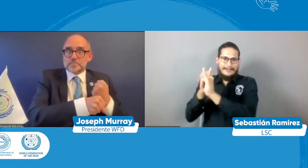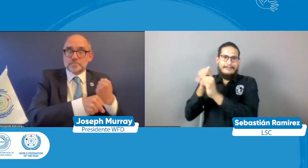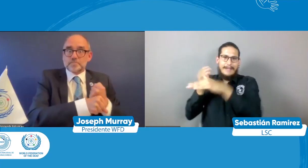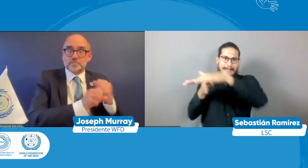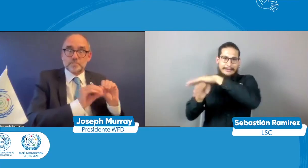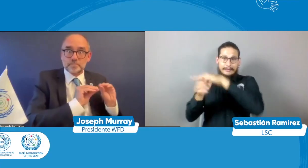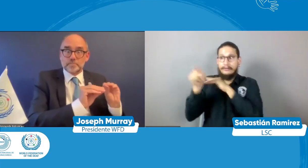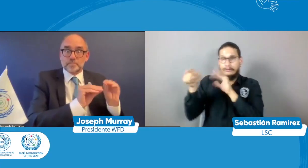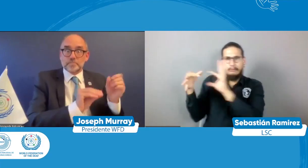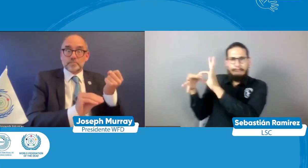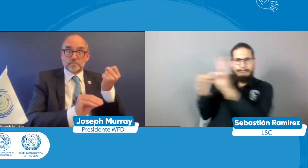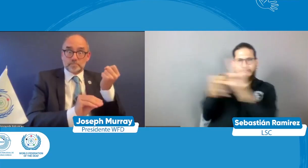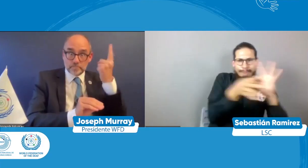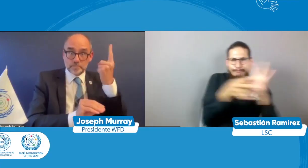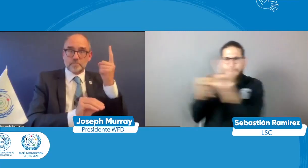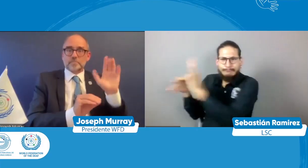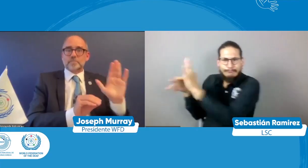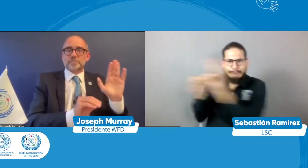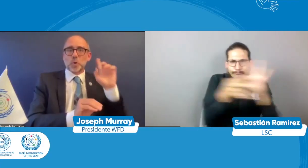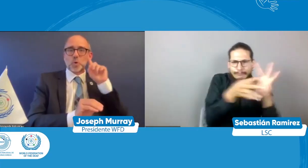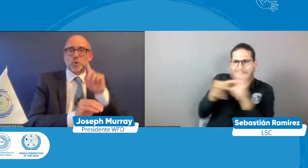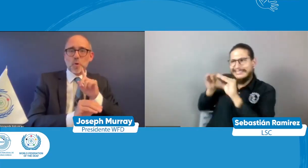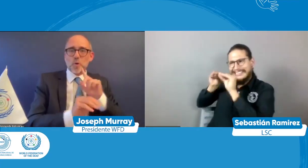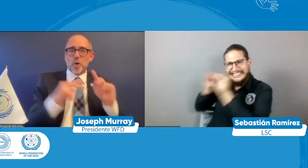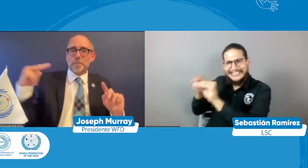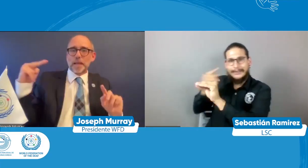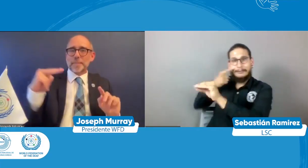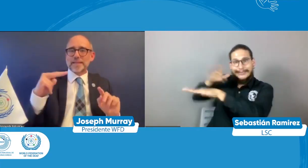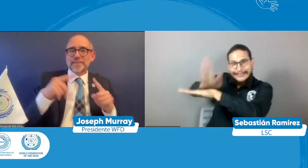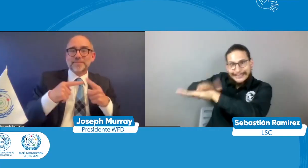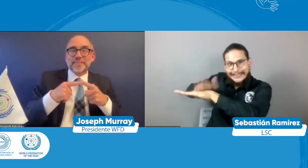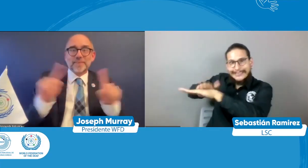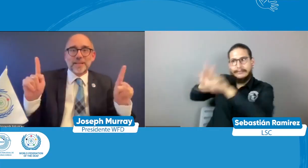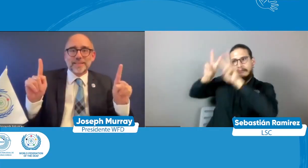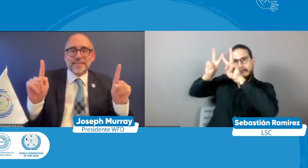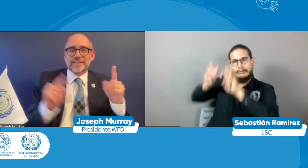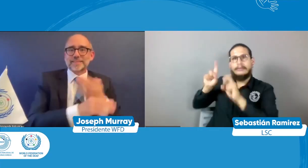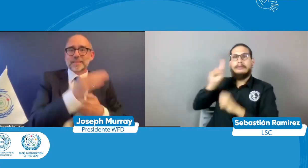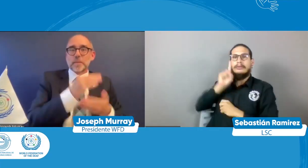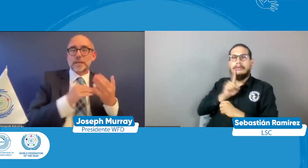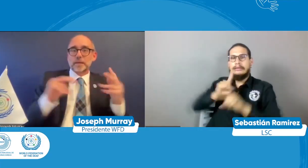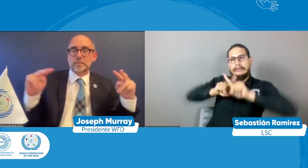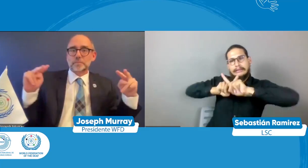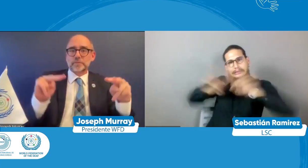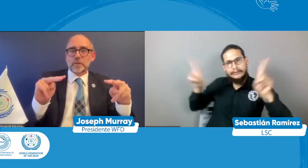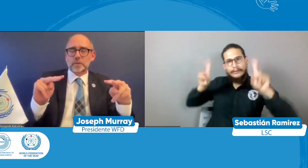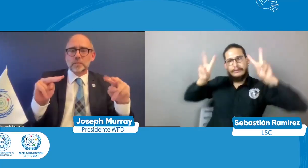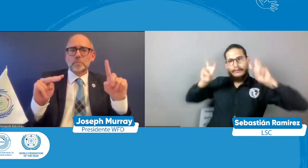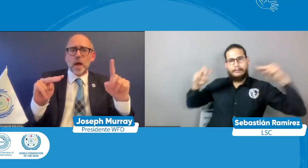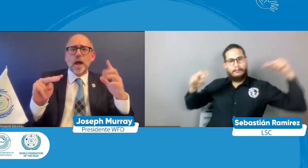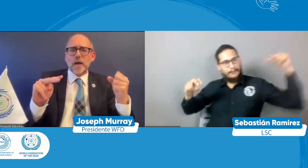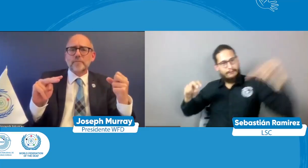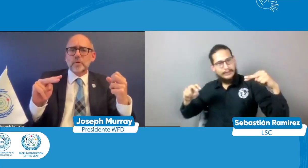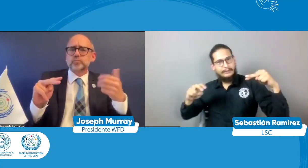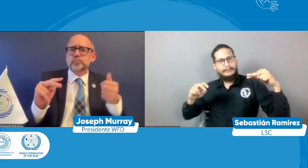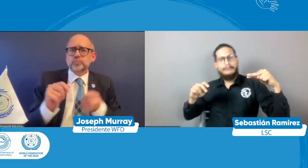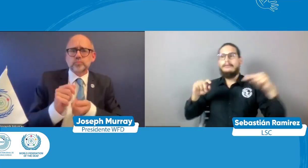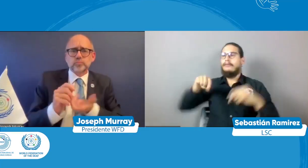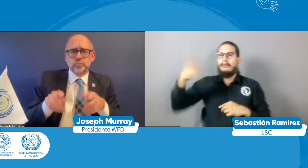de la Alianza Internacional de la Discapacidad pues he venido trabajando a este respecto pues para que se vea de una manera diferente